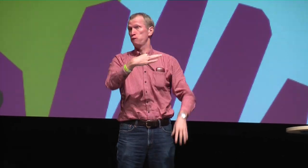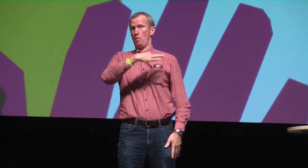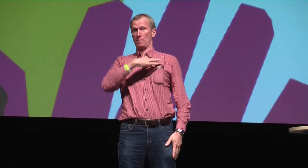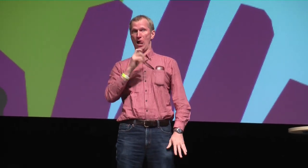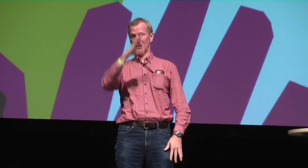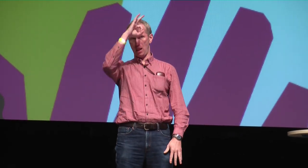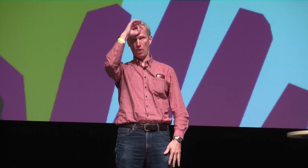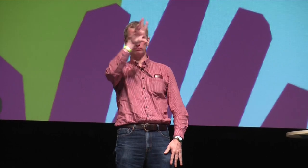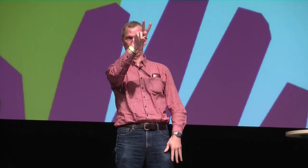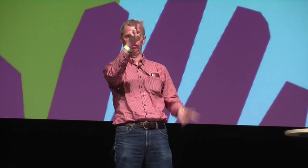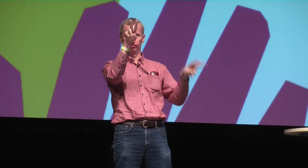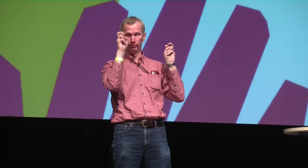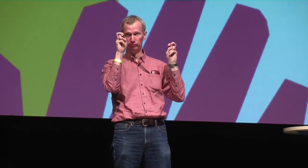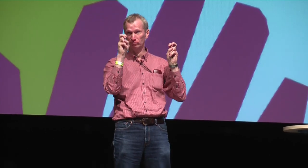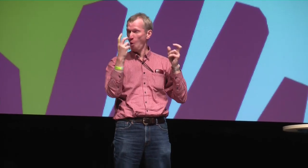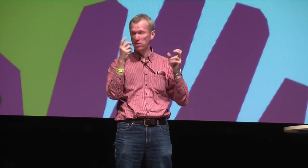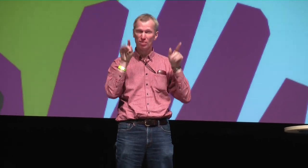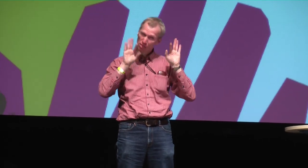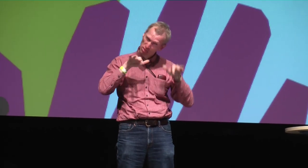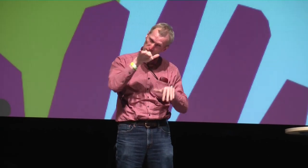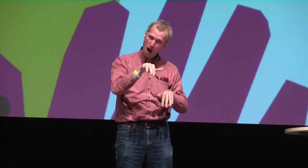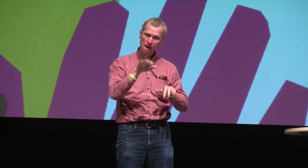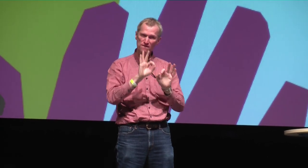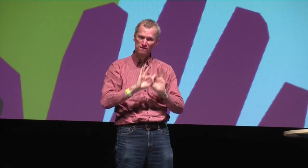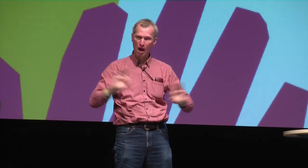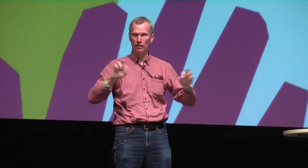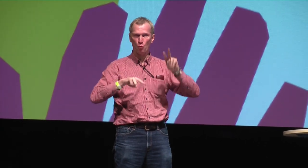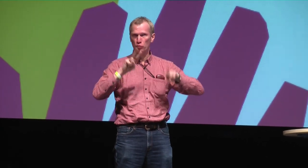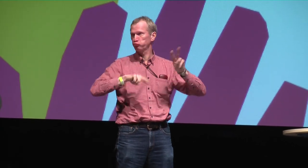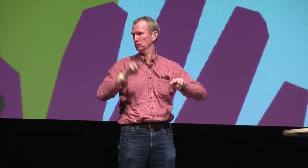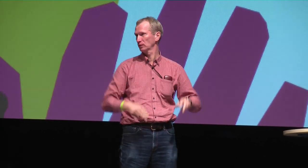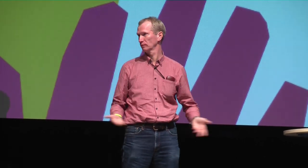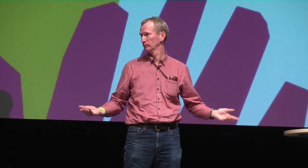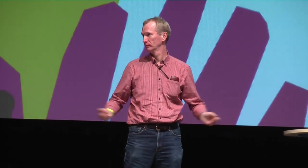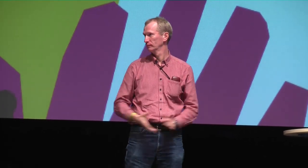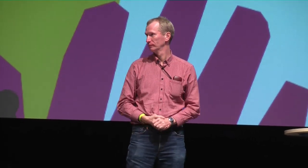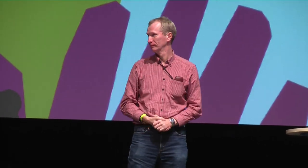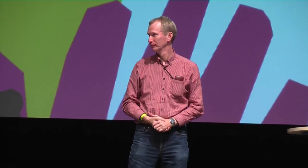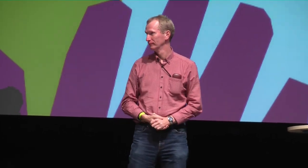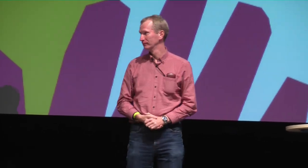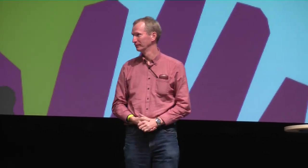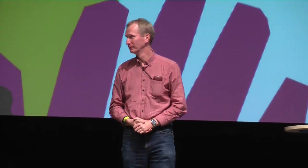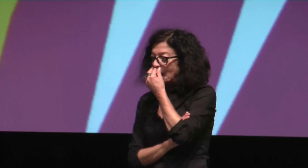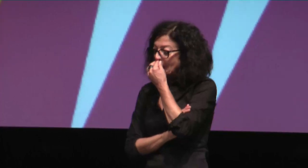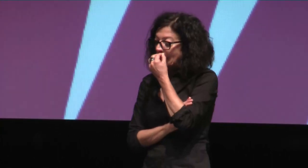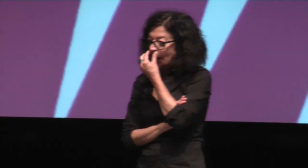dem Diversity-Denken die Toleranz. Also ist es so, dass man die Begriffe miteinander... Das ist leider nicht.